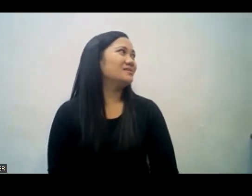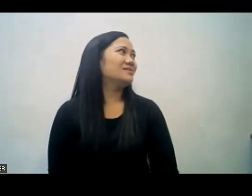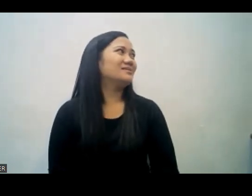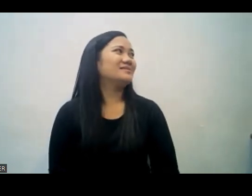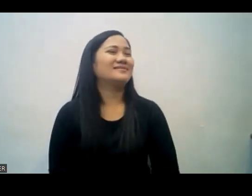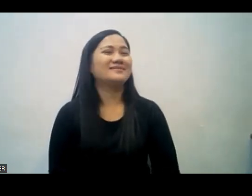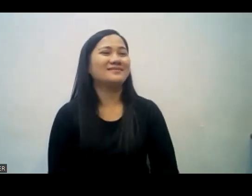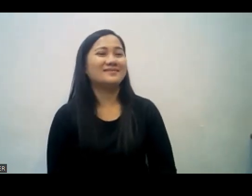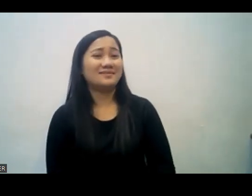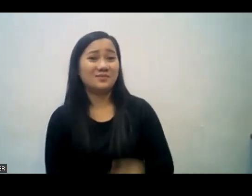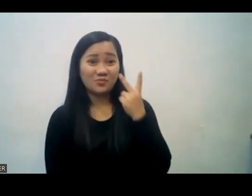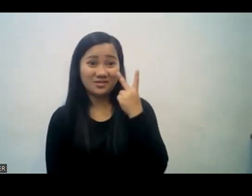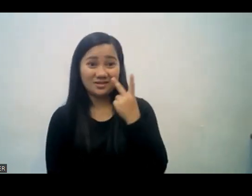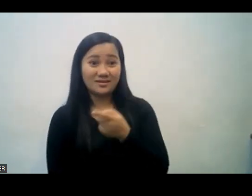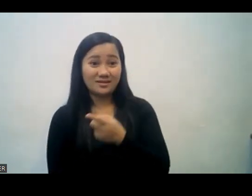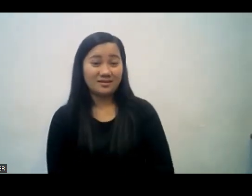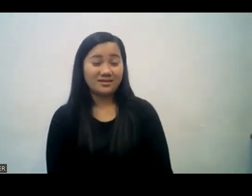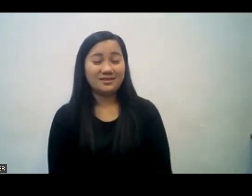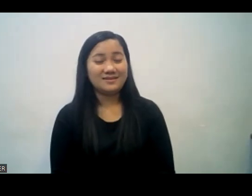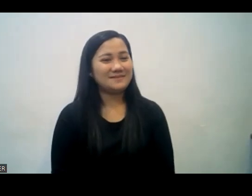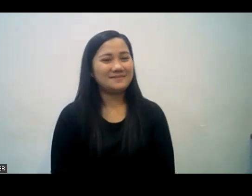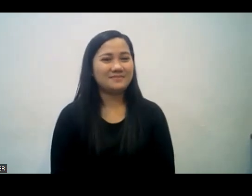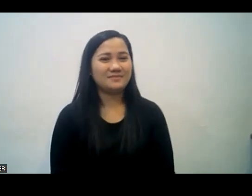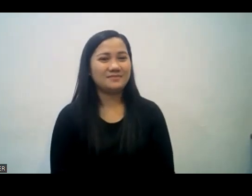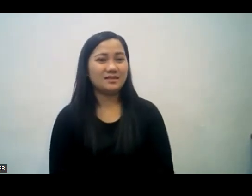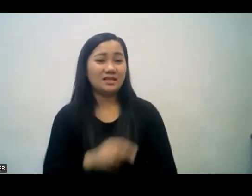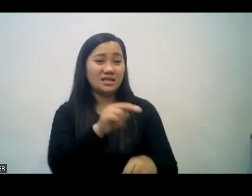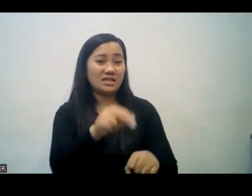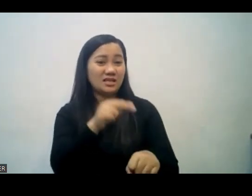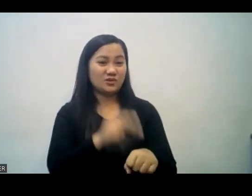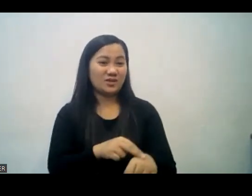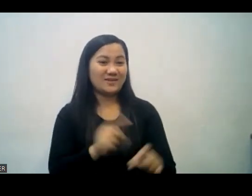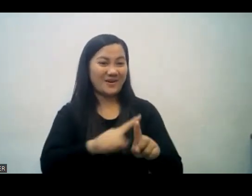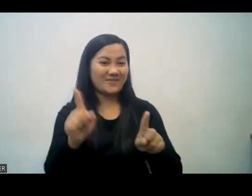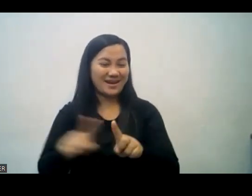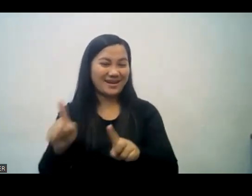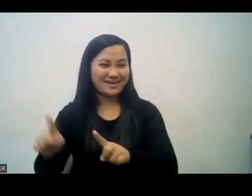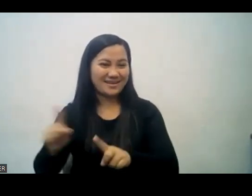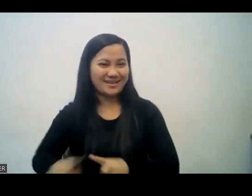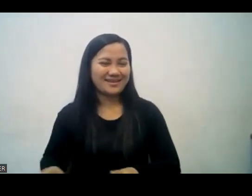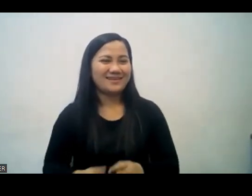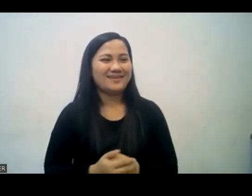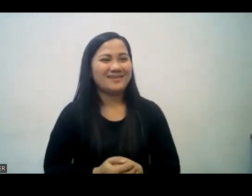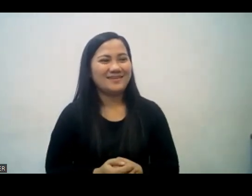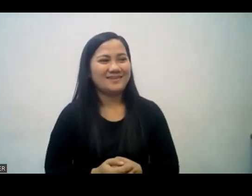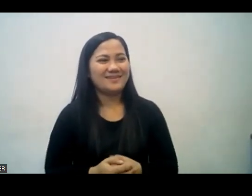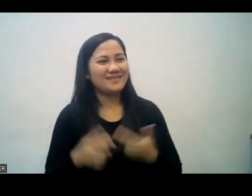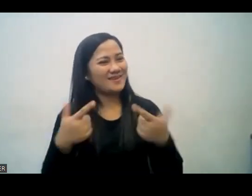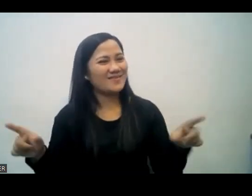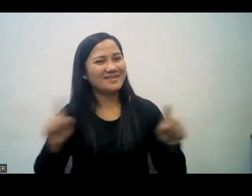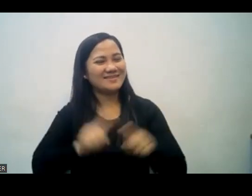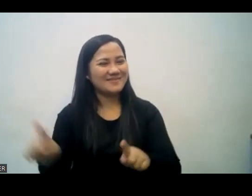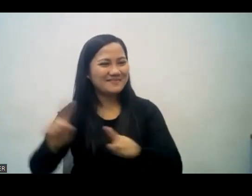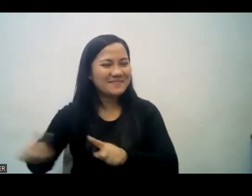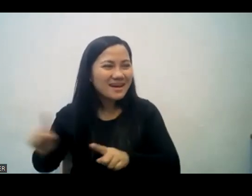so even though the nationality and the race are different languages are different